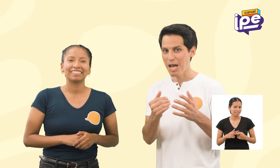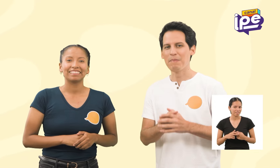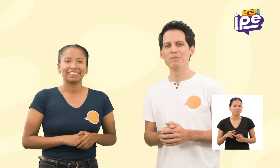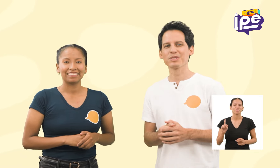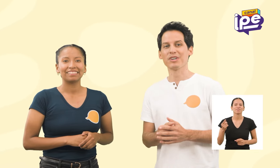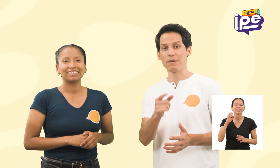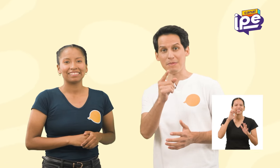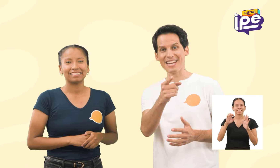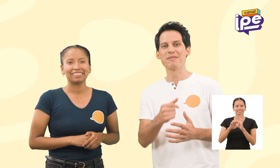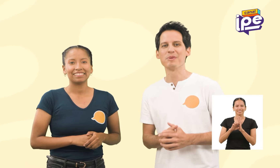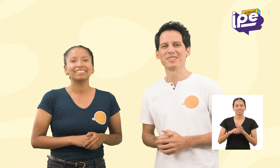¡Vamos con el primer ejemplo! ejemplo!